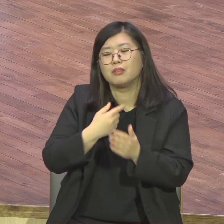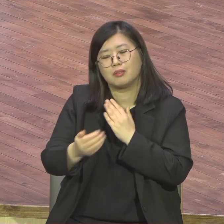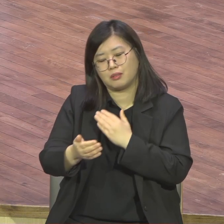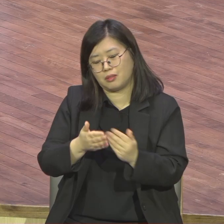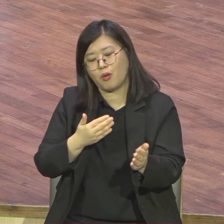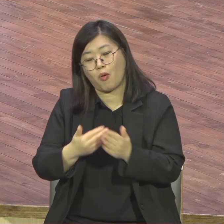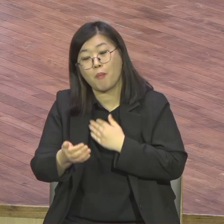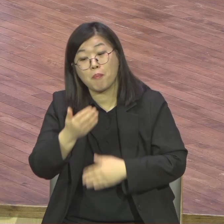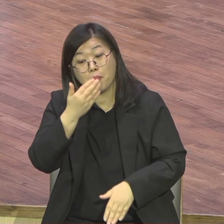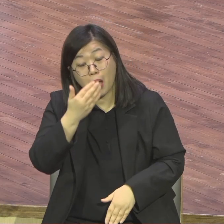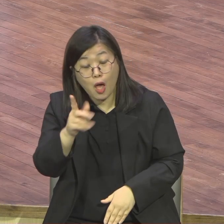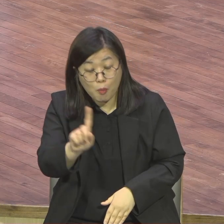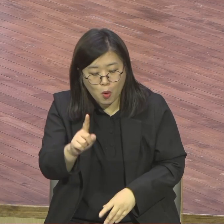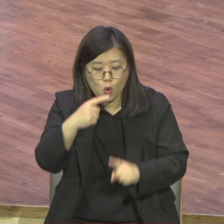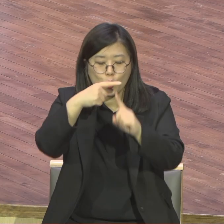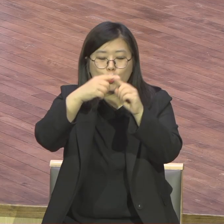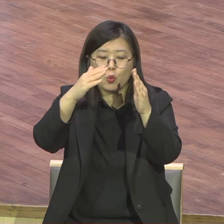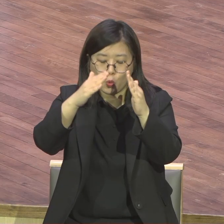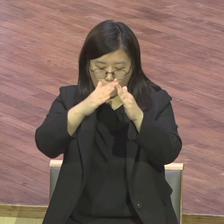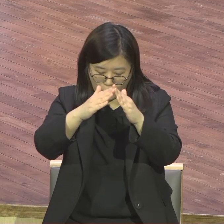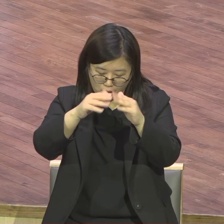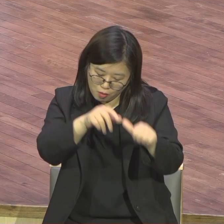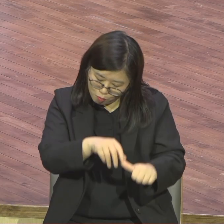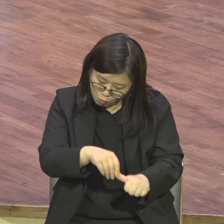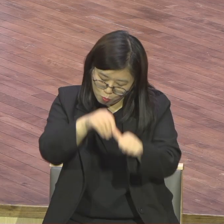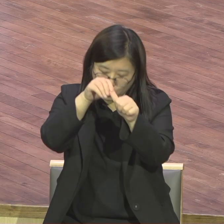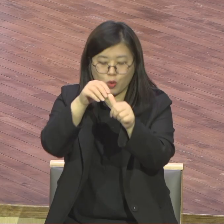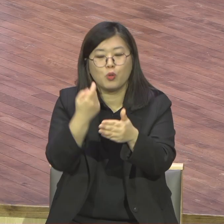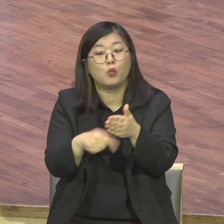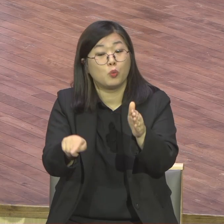복입니까 빛의 경제